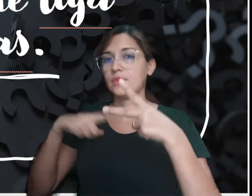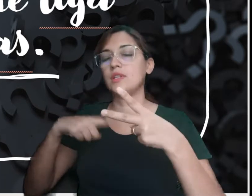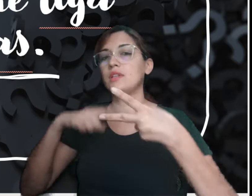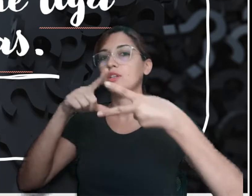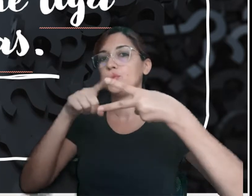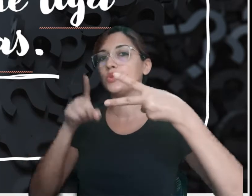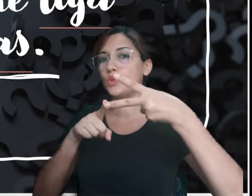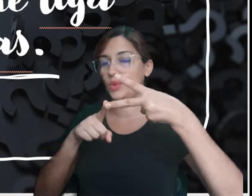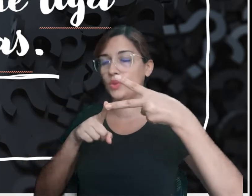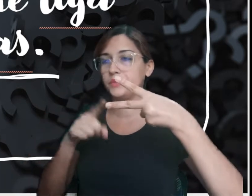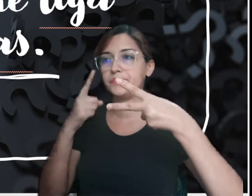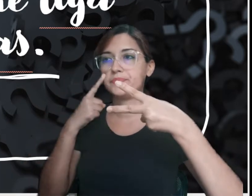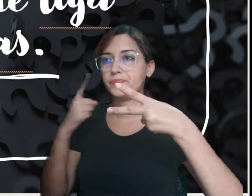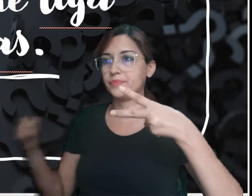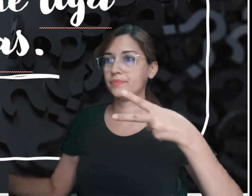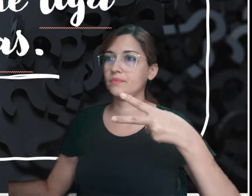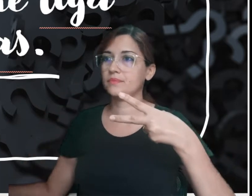Existem dois tipos de preposição.